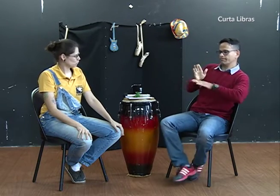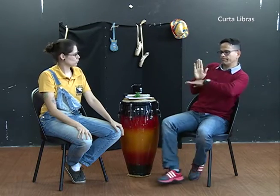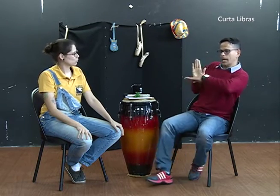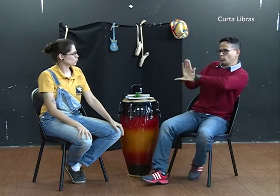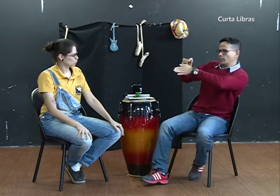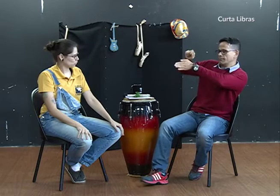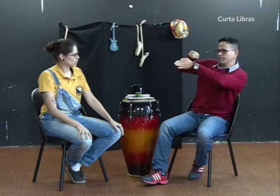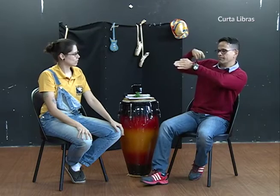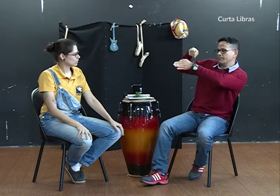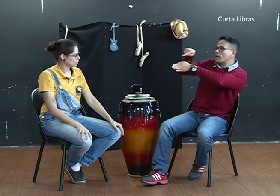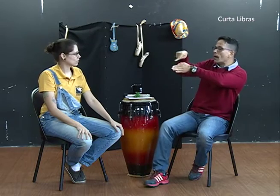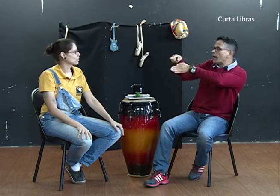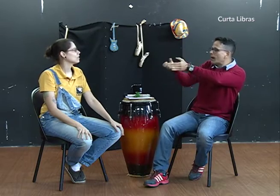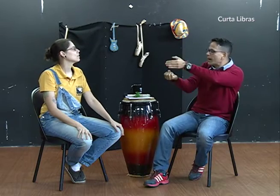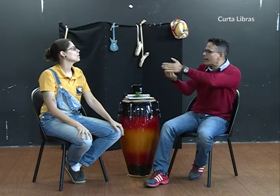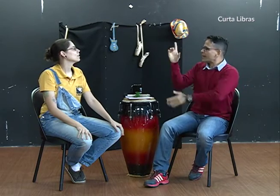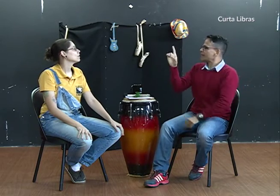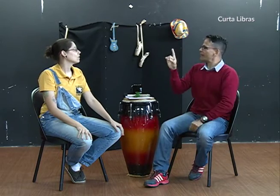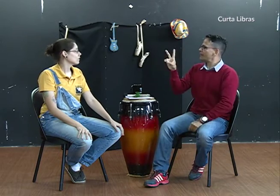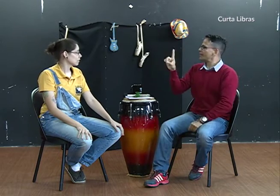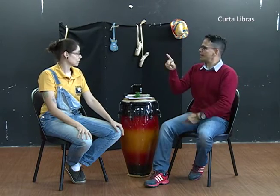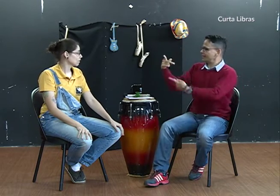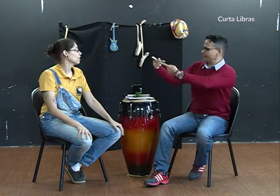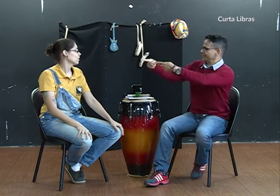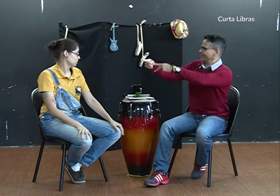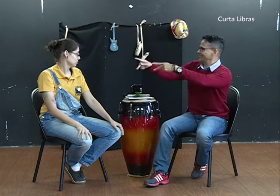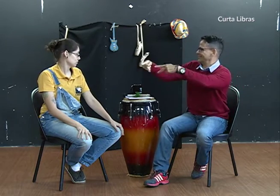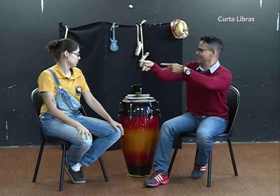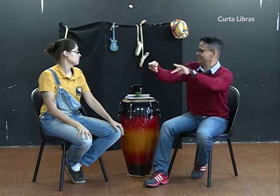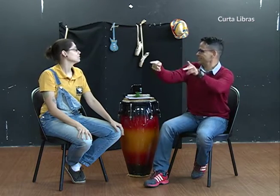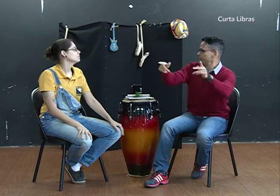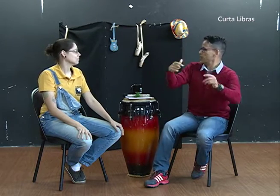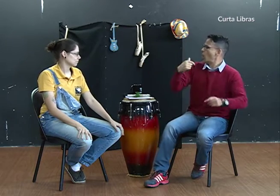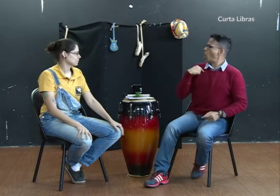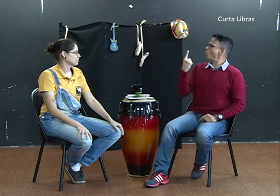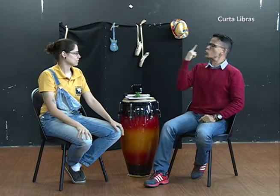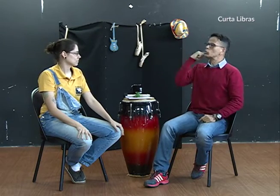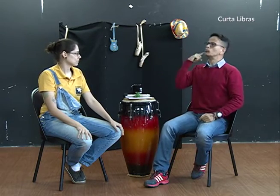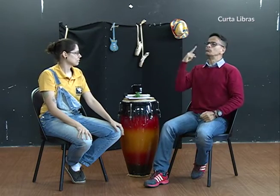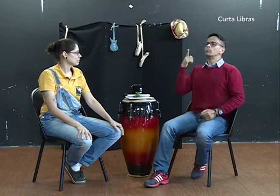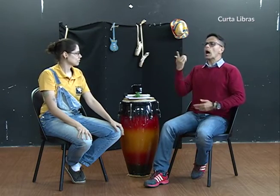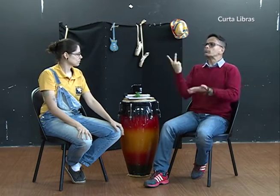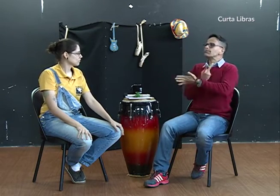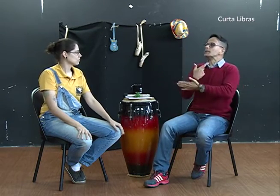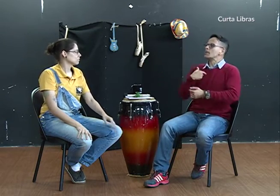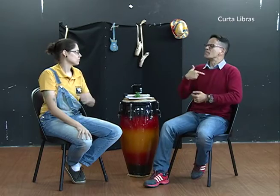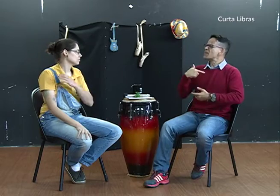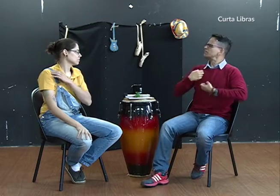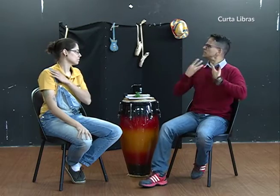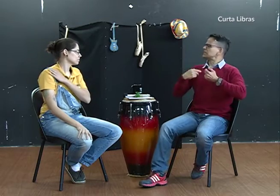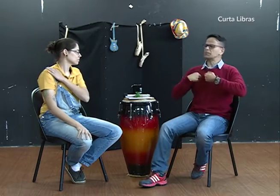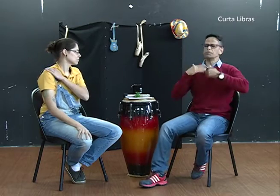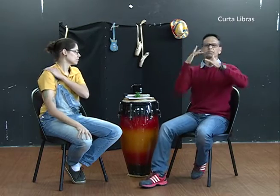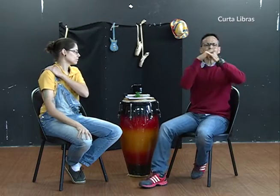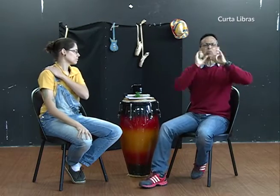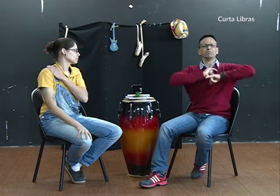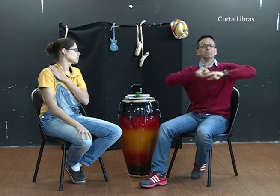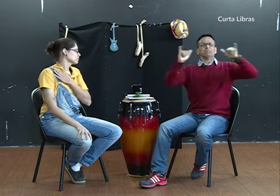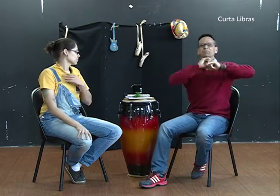trabalhando com poesia. Quero ajudar a criar DVDs para divulgar o trabalho deles. Aconteceu de eu ser